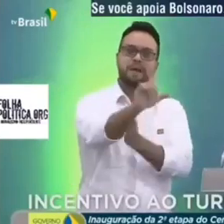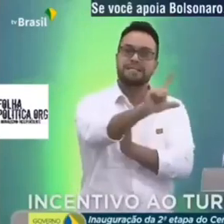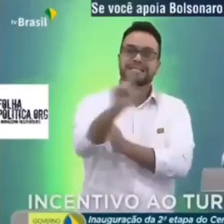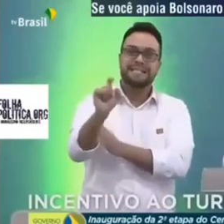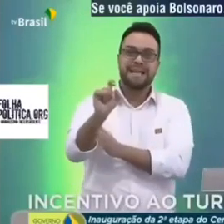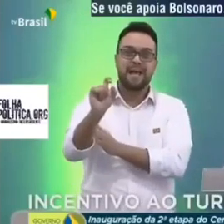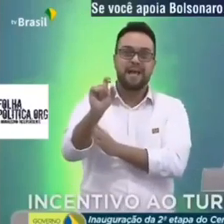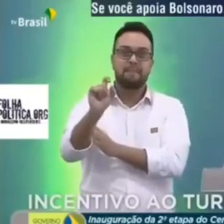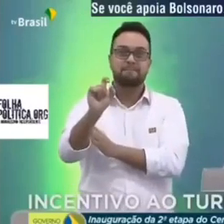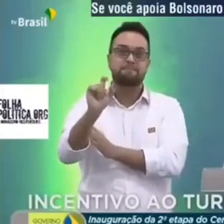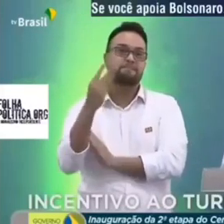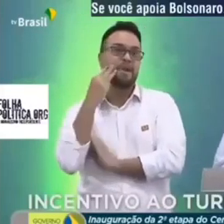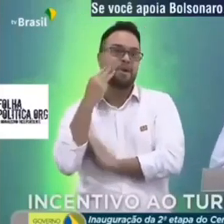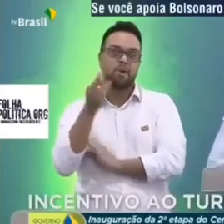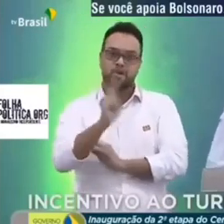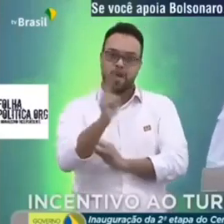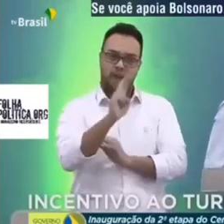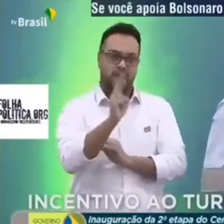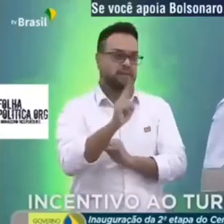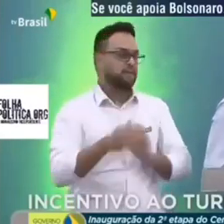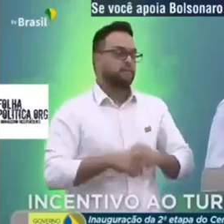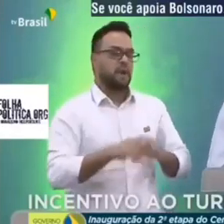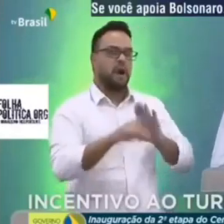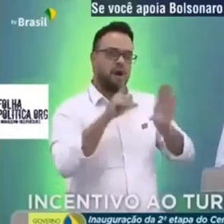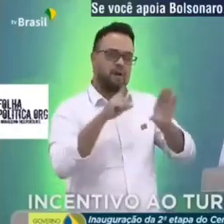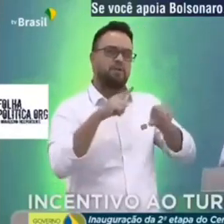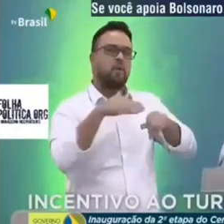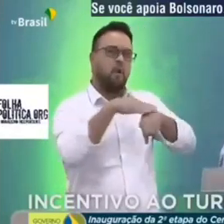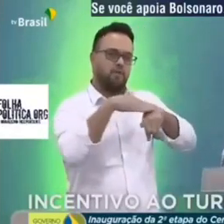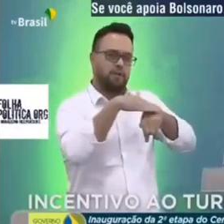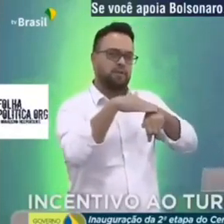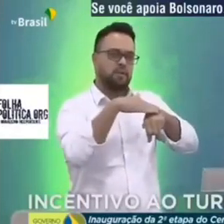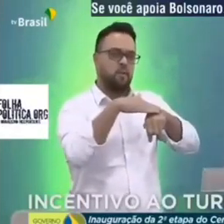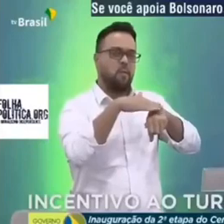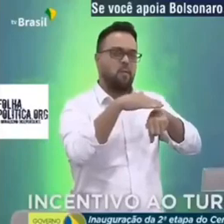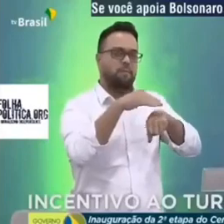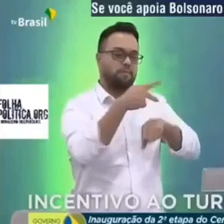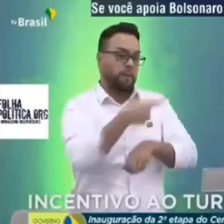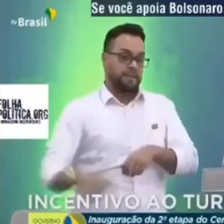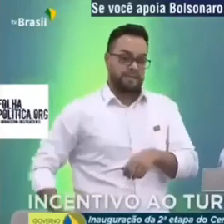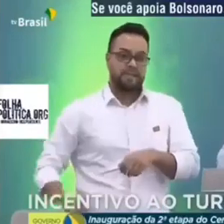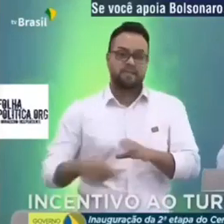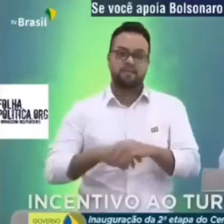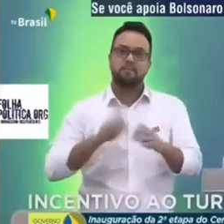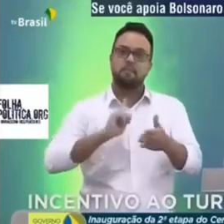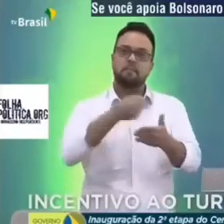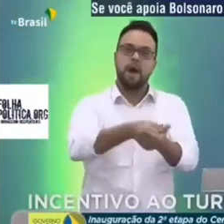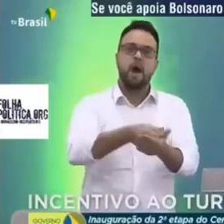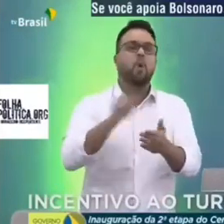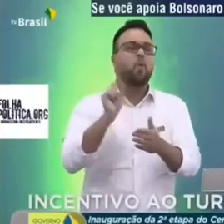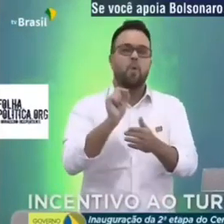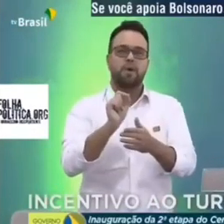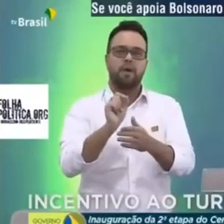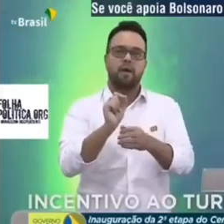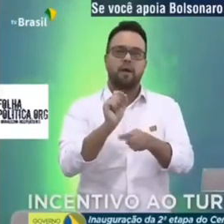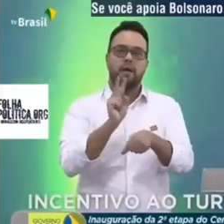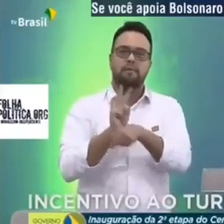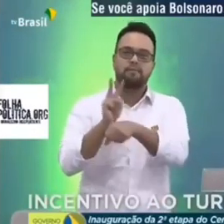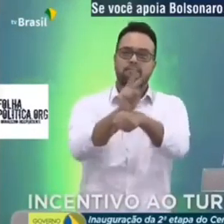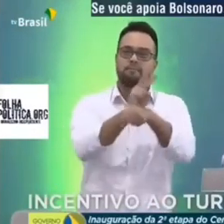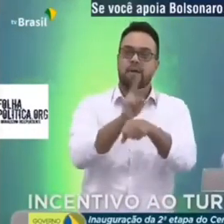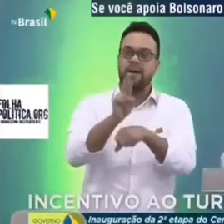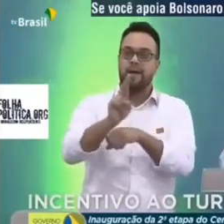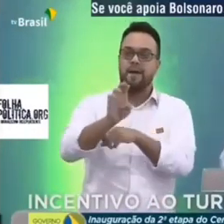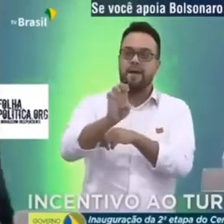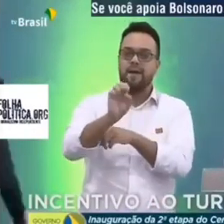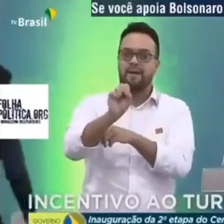milhões de reais não tinha falado para o presidente ainda patrocinando as reservas ambientais